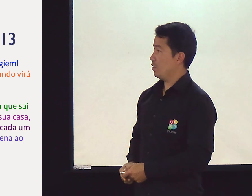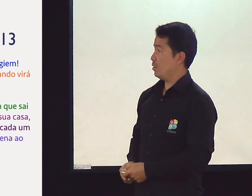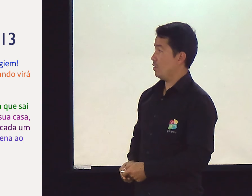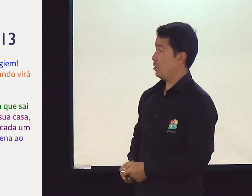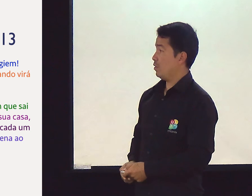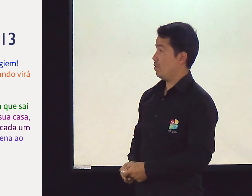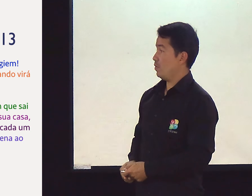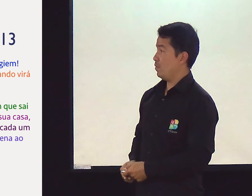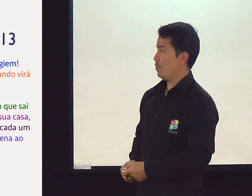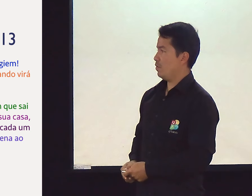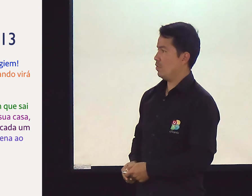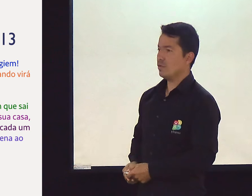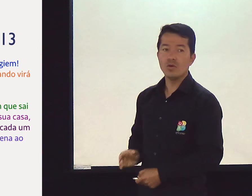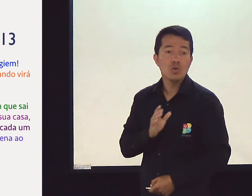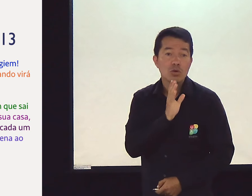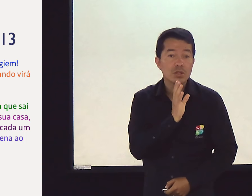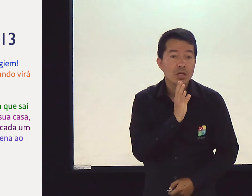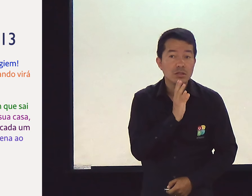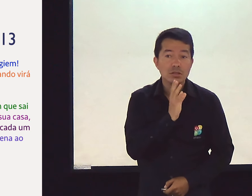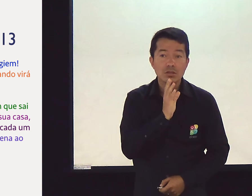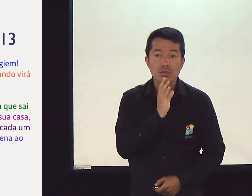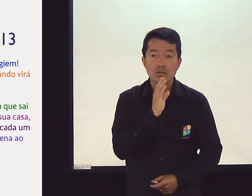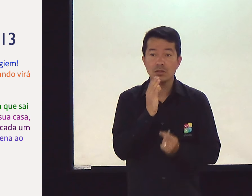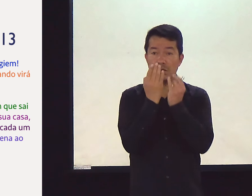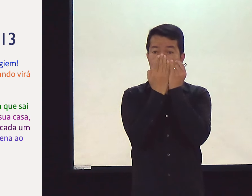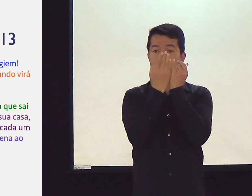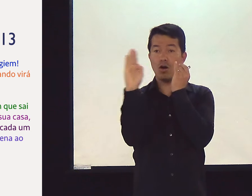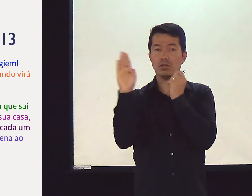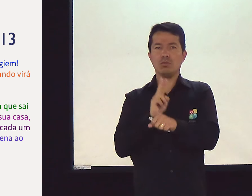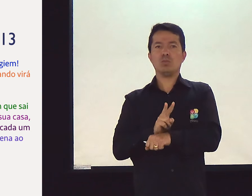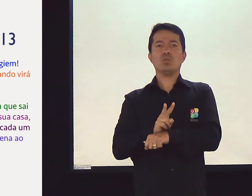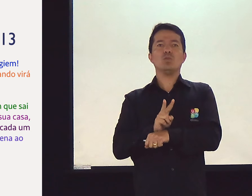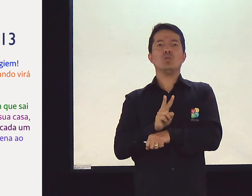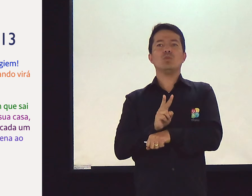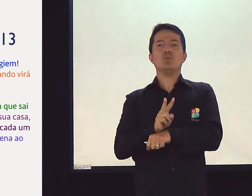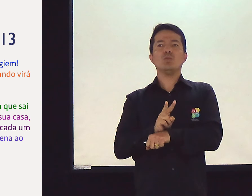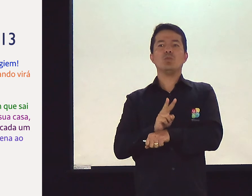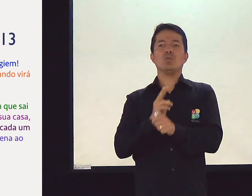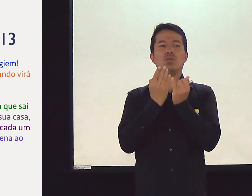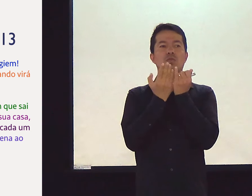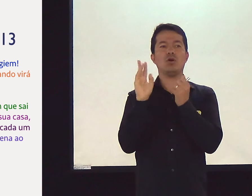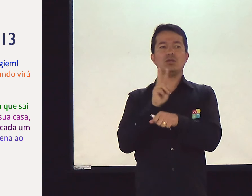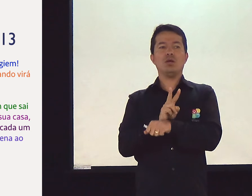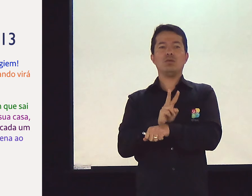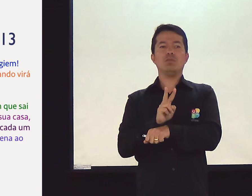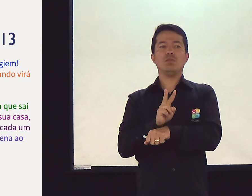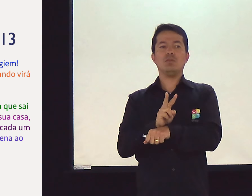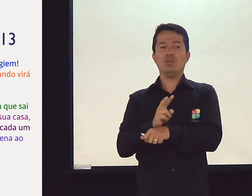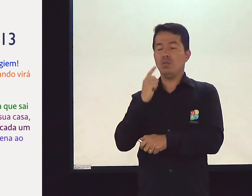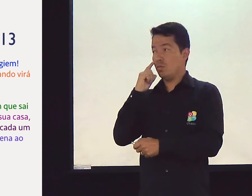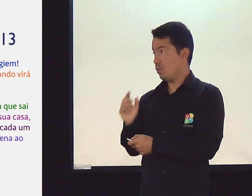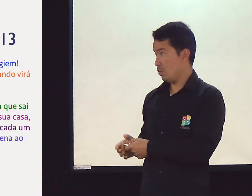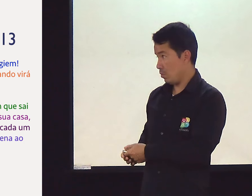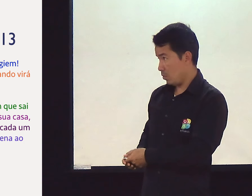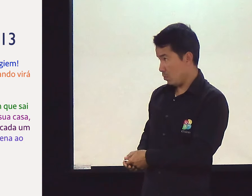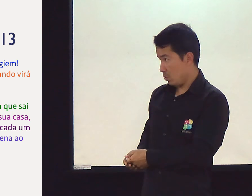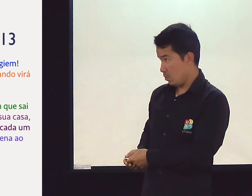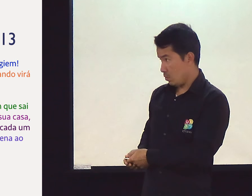Ao porteiro. Conhece o porteiro? Né? Tem alguém ali que cuida da casa. Fica ao lado de